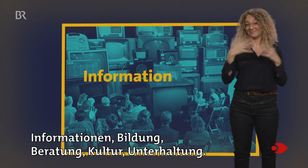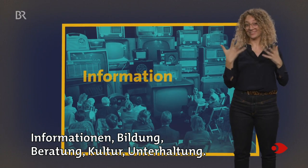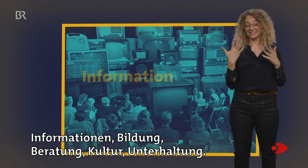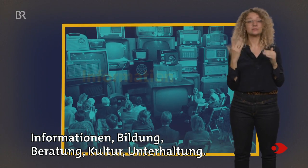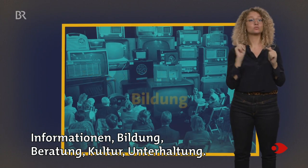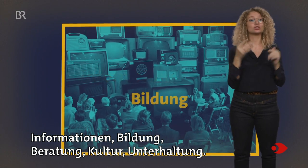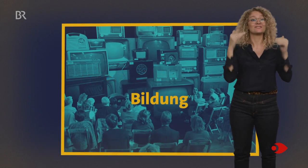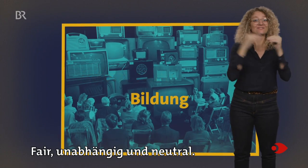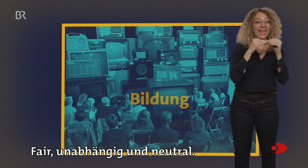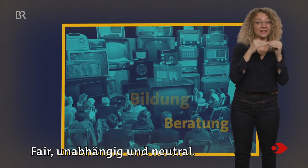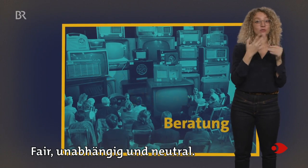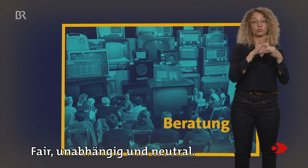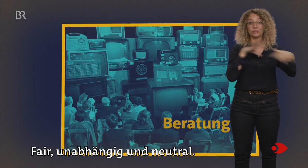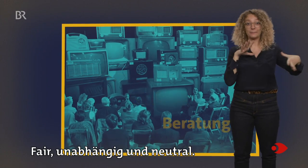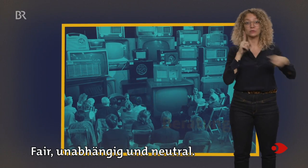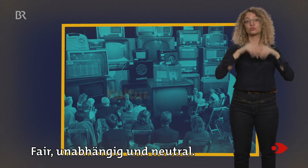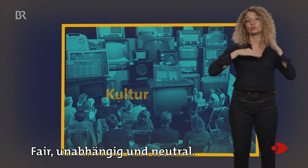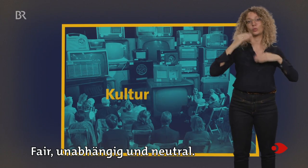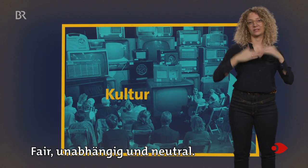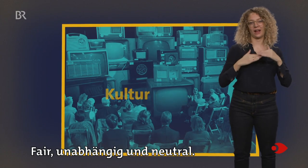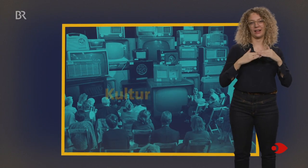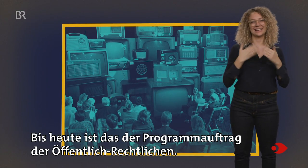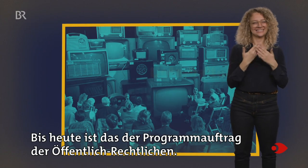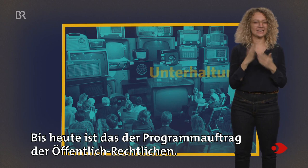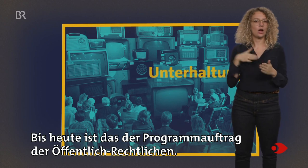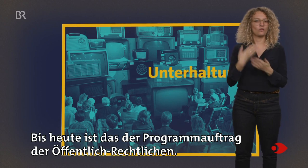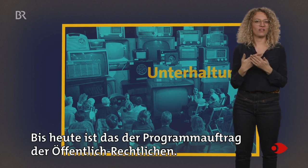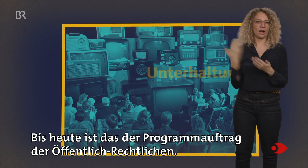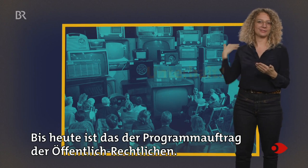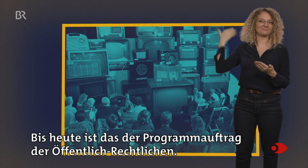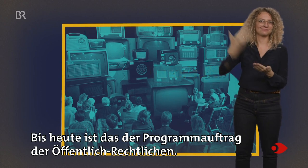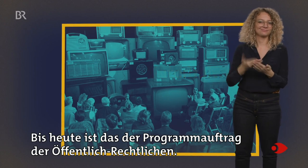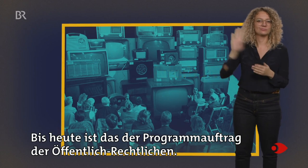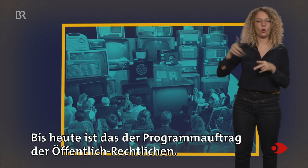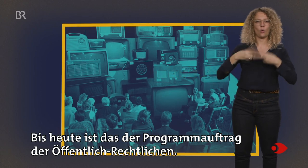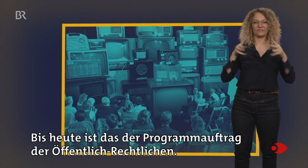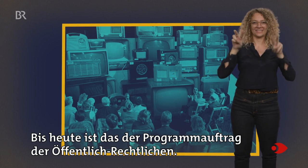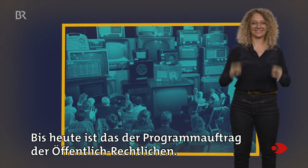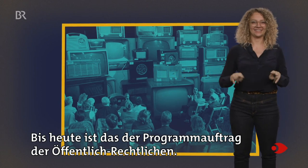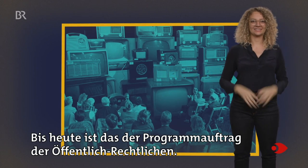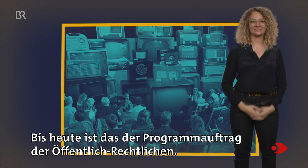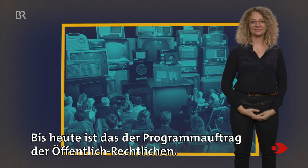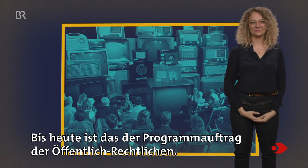Unterhaltung. Fair, unabhängig und neutral. Bis heute ist das der Programmauftrag der Öffentlich-Rechtlichen.